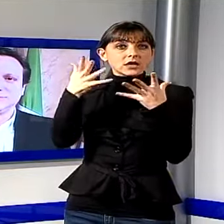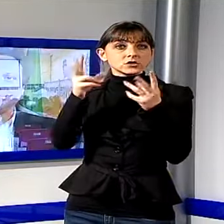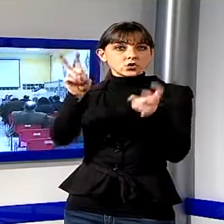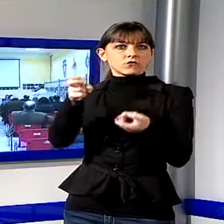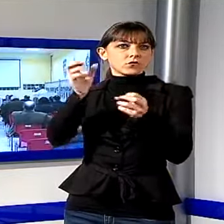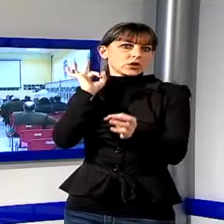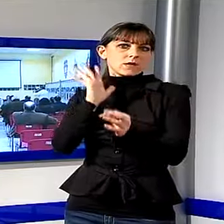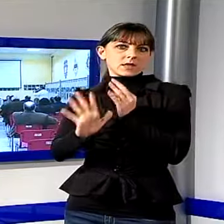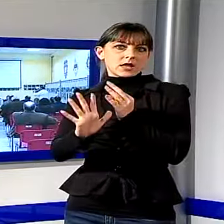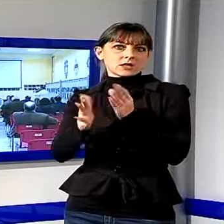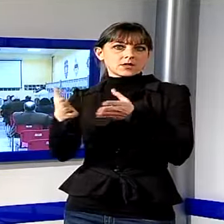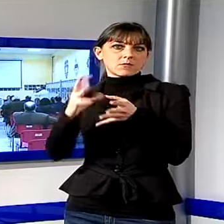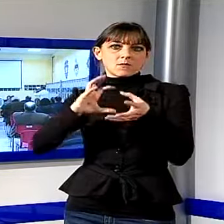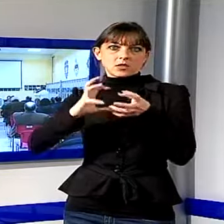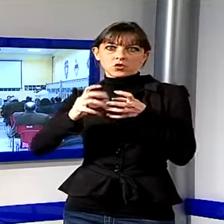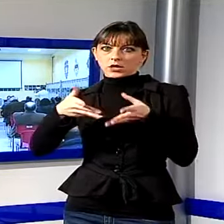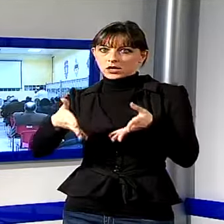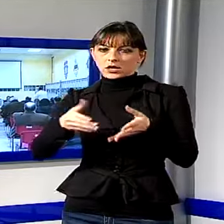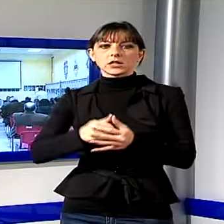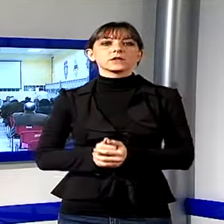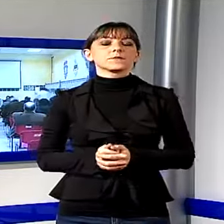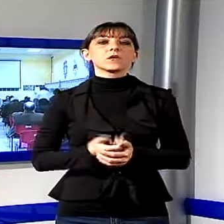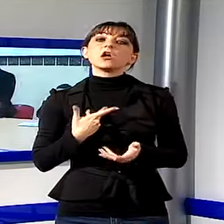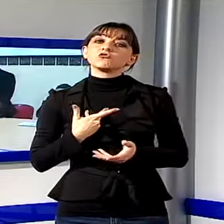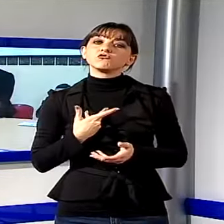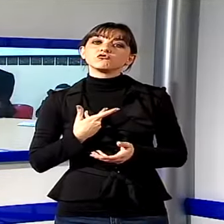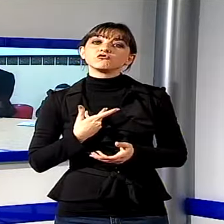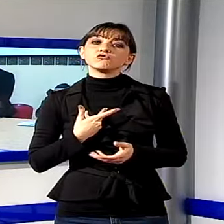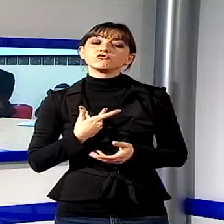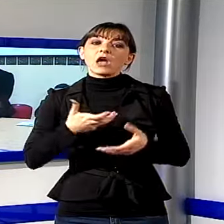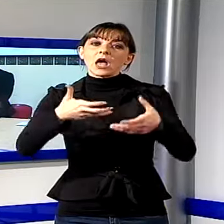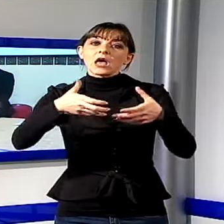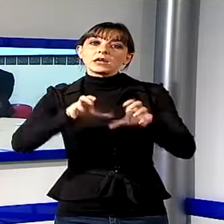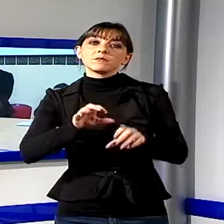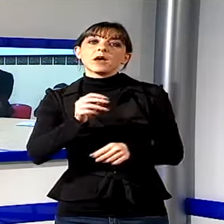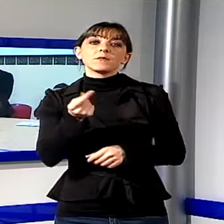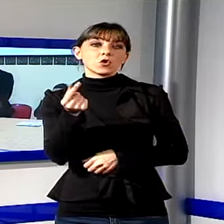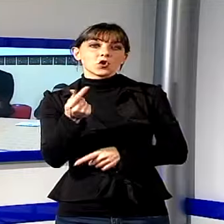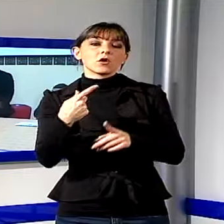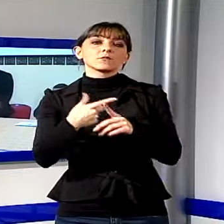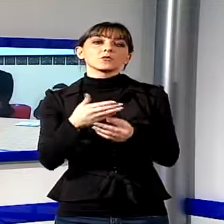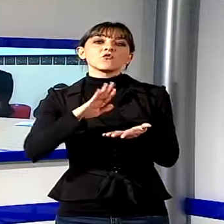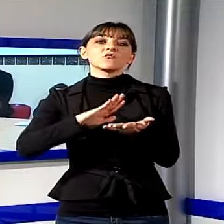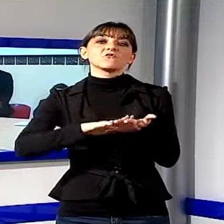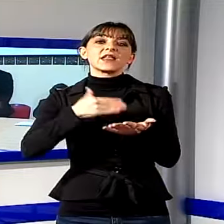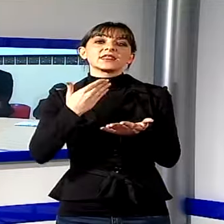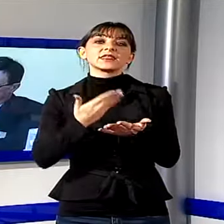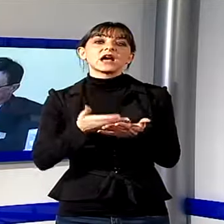E oltre ai risparmi economici ci sarà anche un vantaggio ambientale. Circa 580 tonnellate di mancata